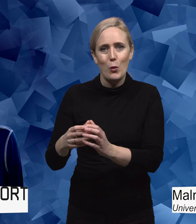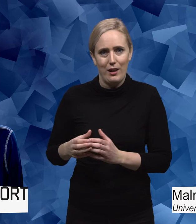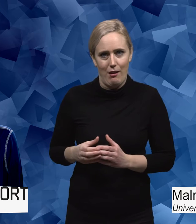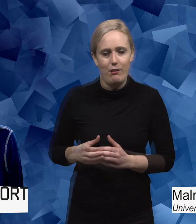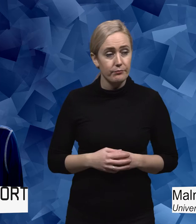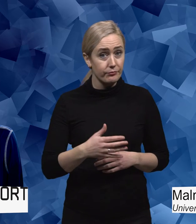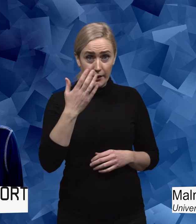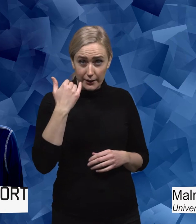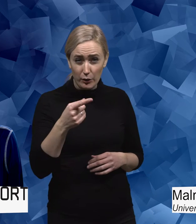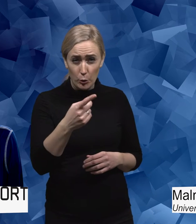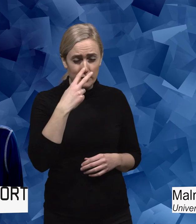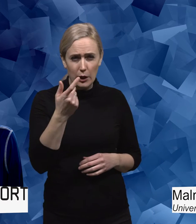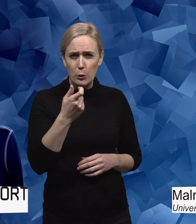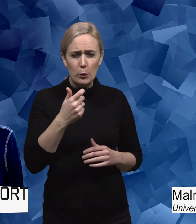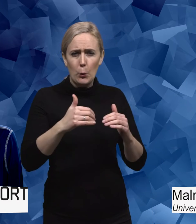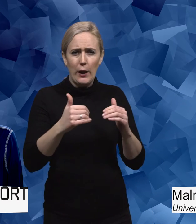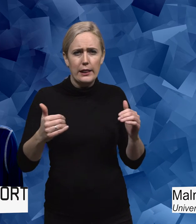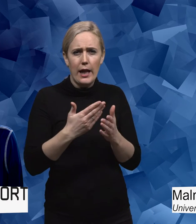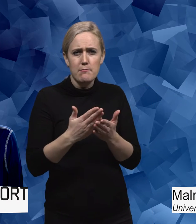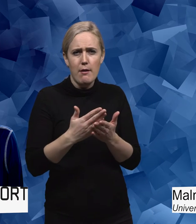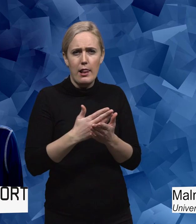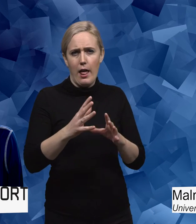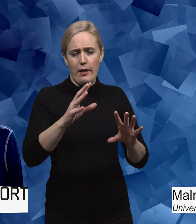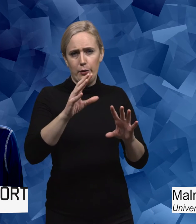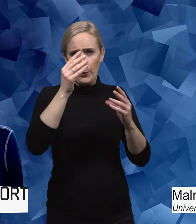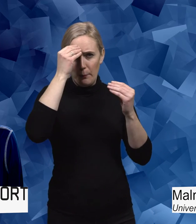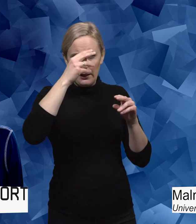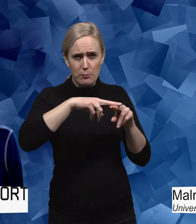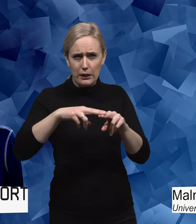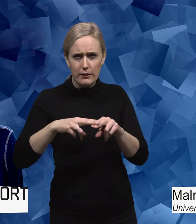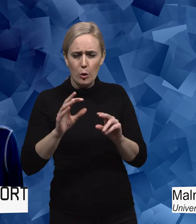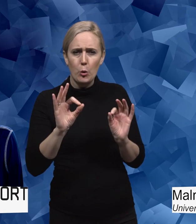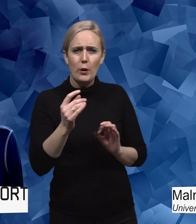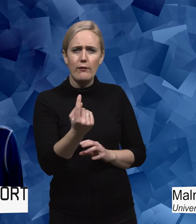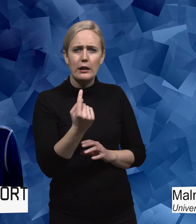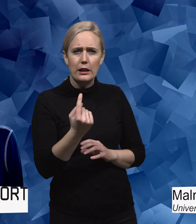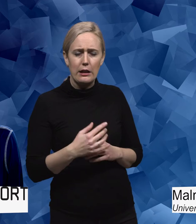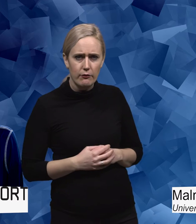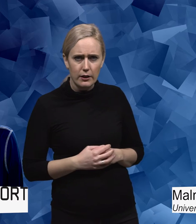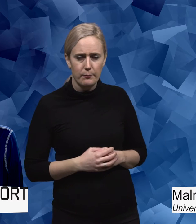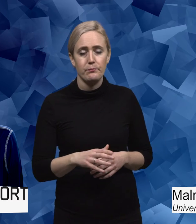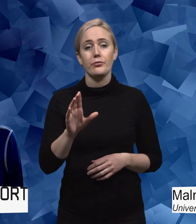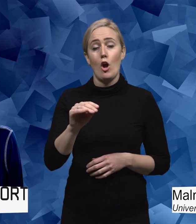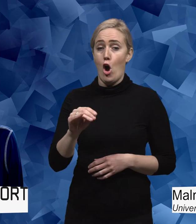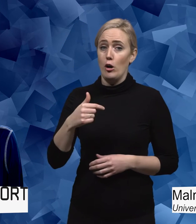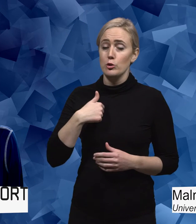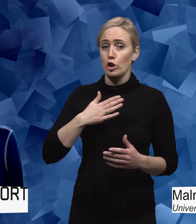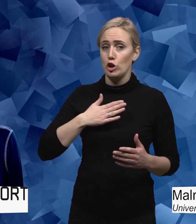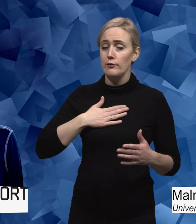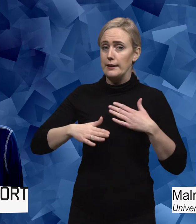Kunde du se några skillnader mellan lärosätena kvantitativt? Ja, jag tyckte ju också att det var intressant att titta på mängden av tid